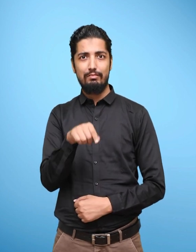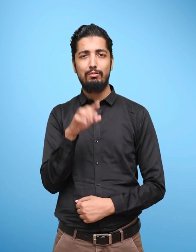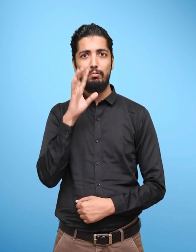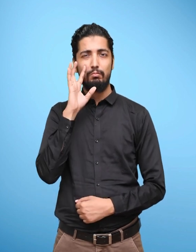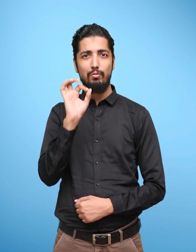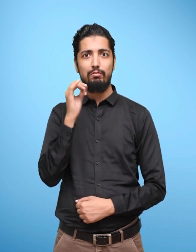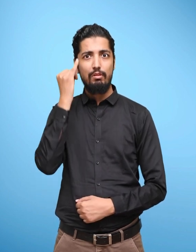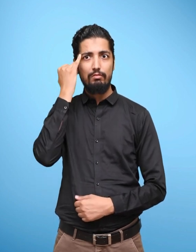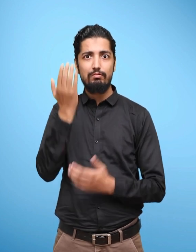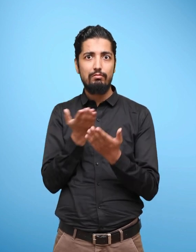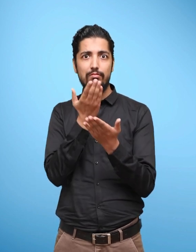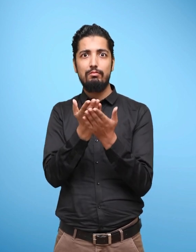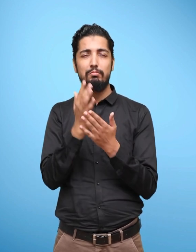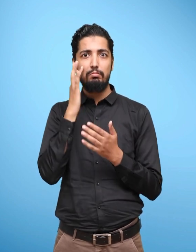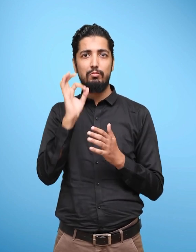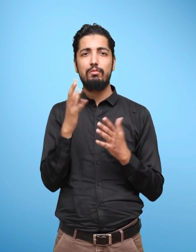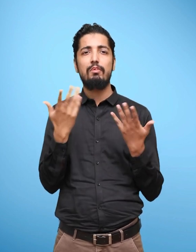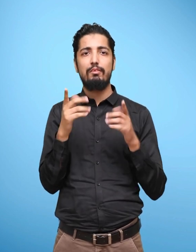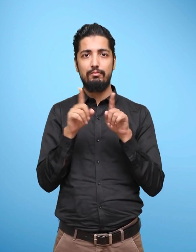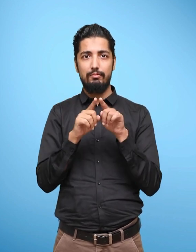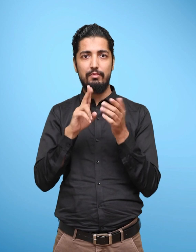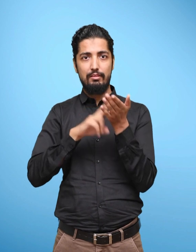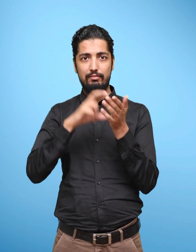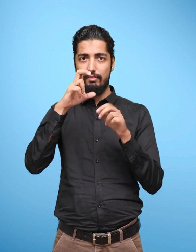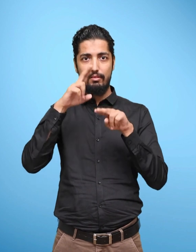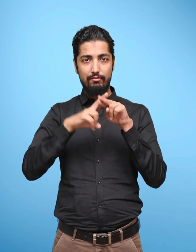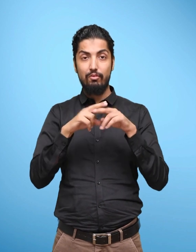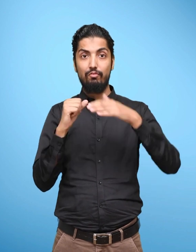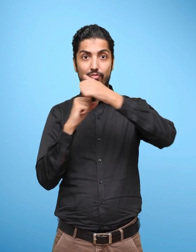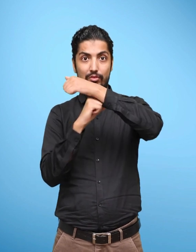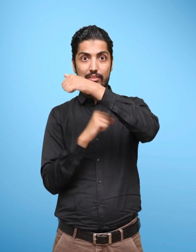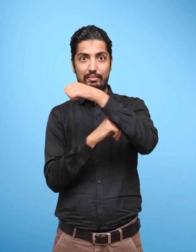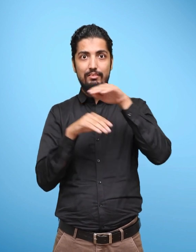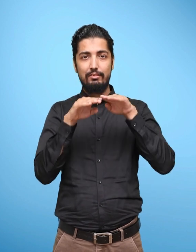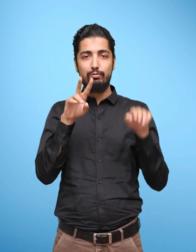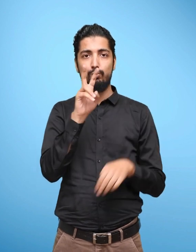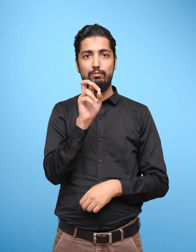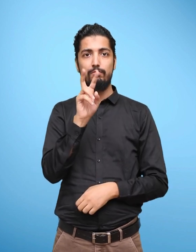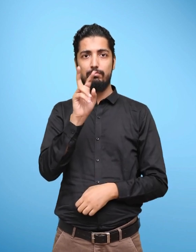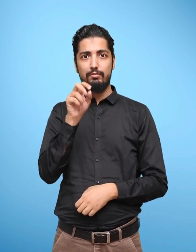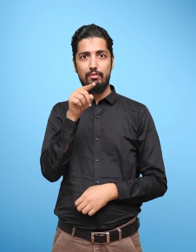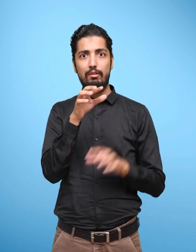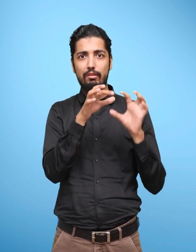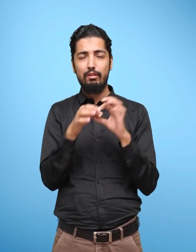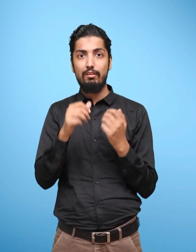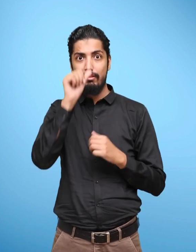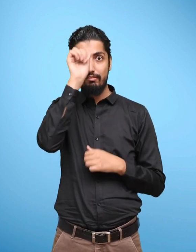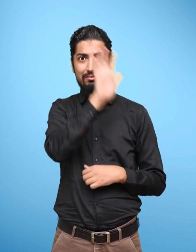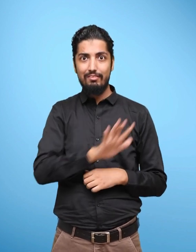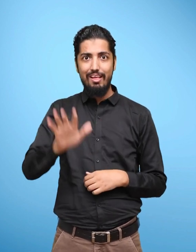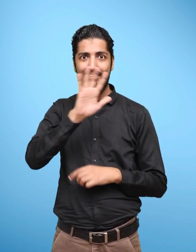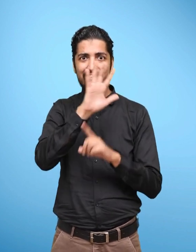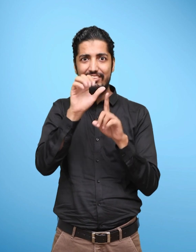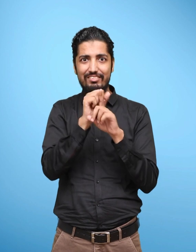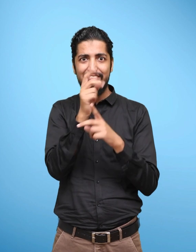One of the major recommendations of NCFFS 2022 is the inclusion